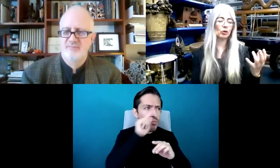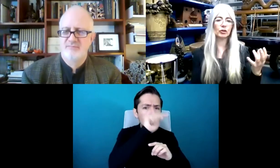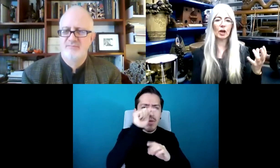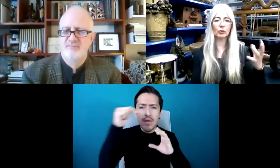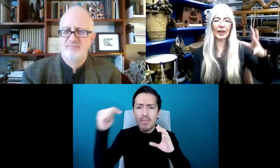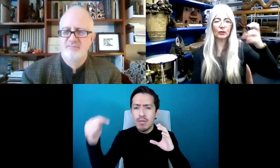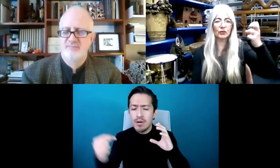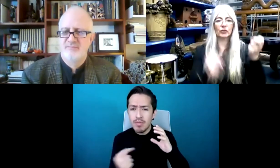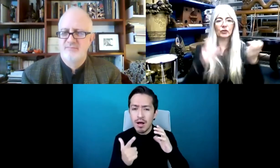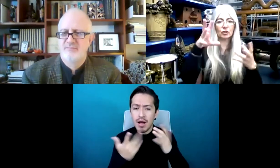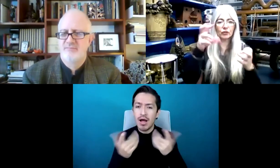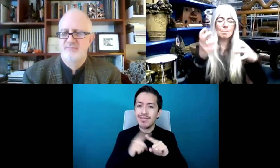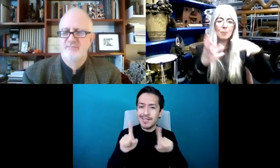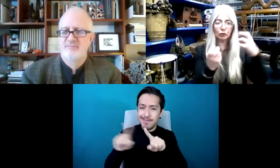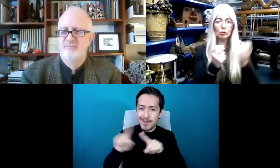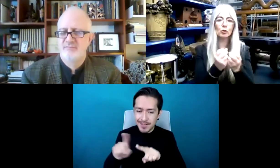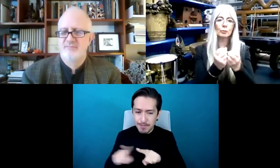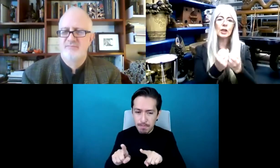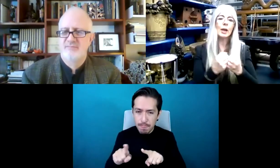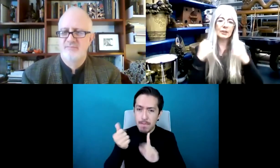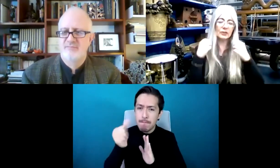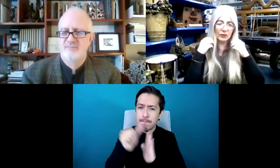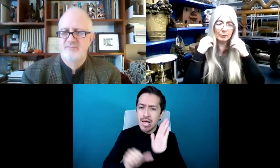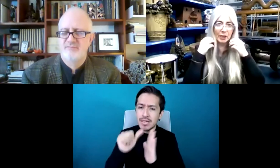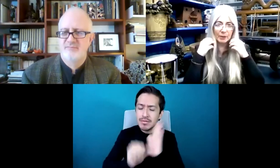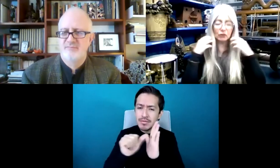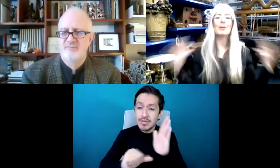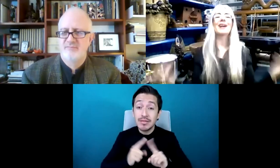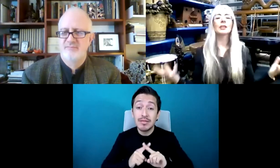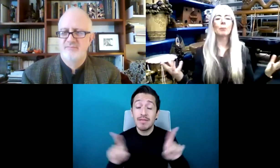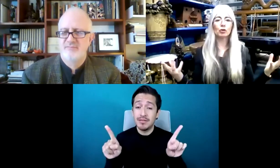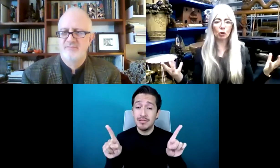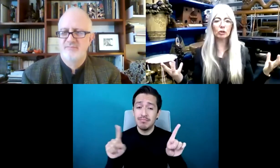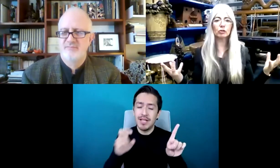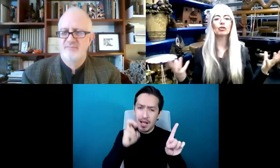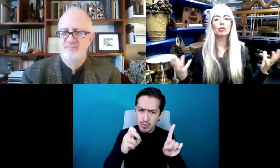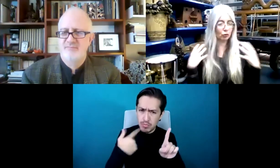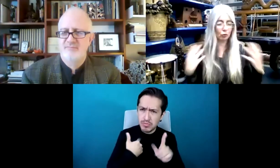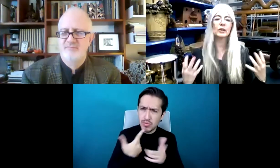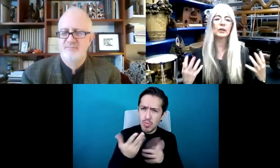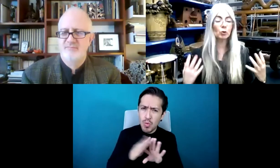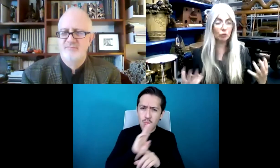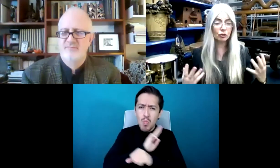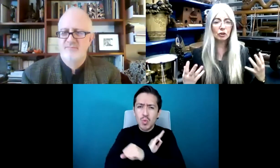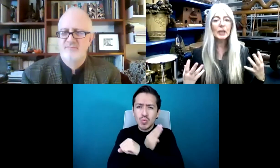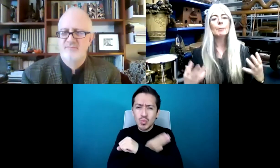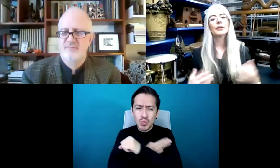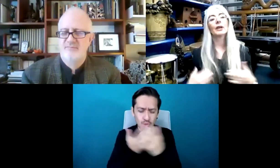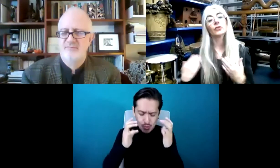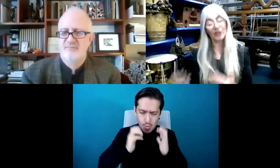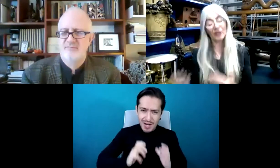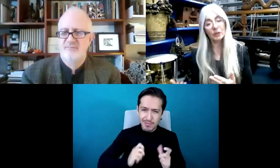hice cada mes y eso me permitió ejercitar distintos músculos, pero también seguir